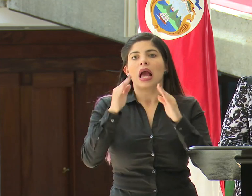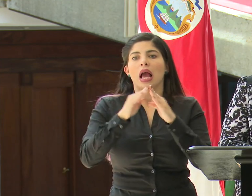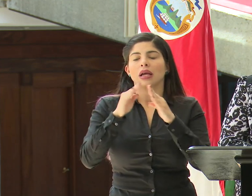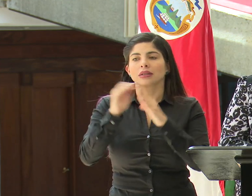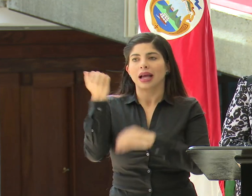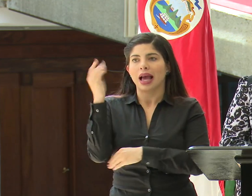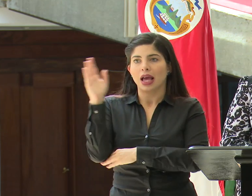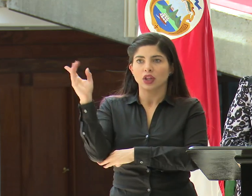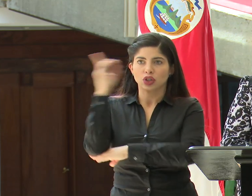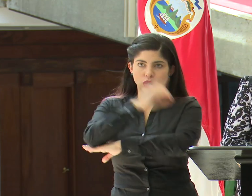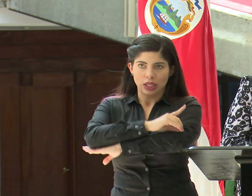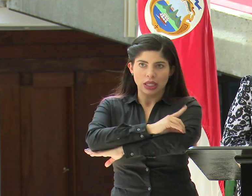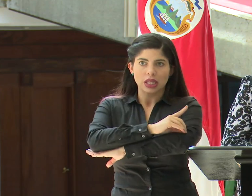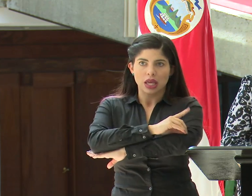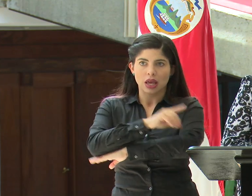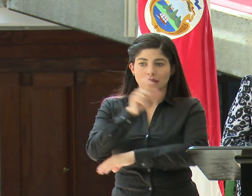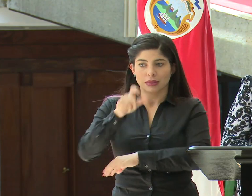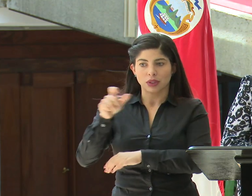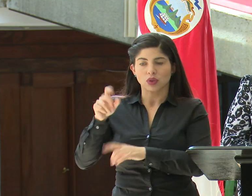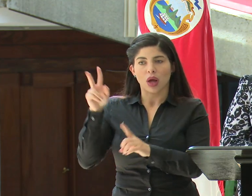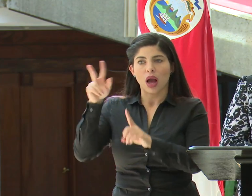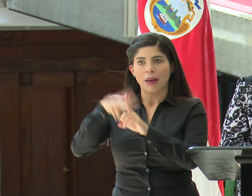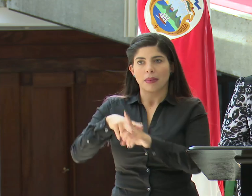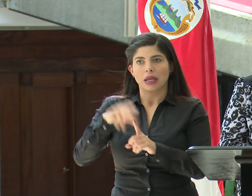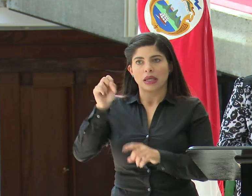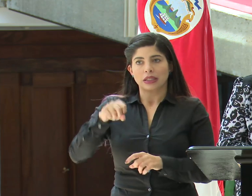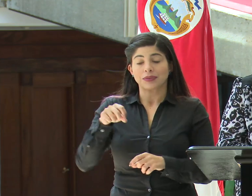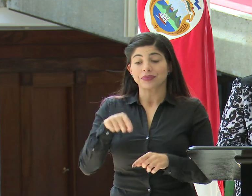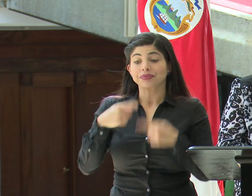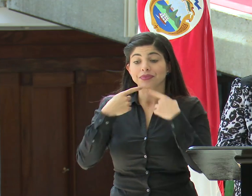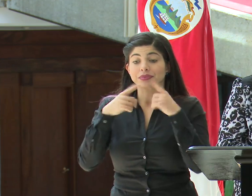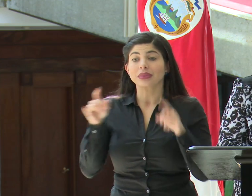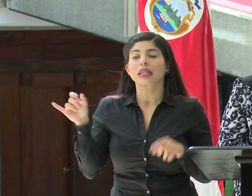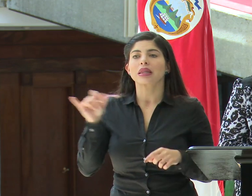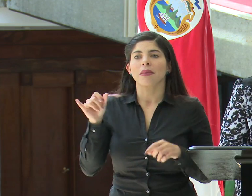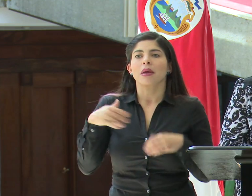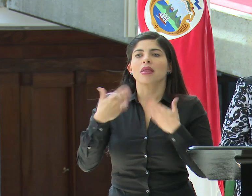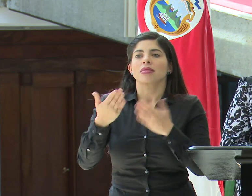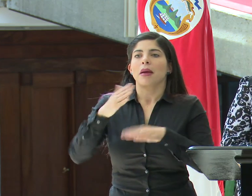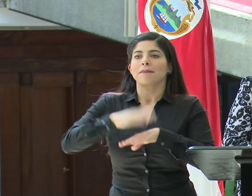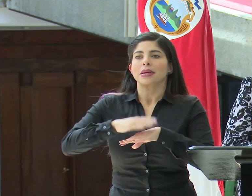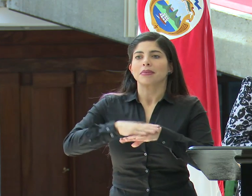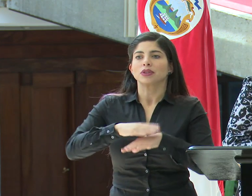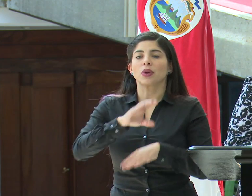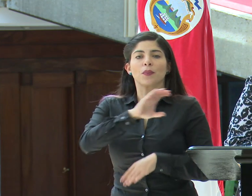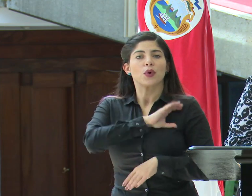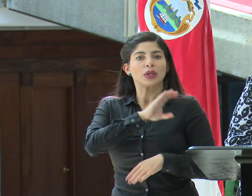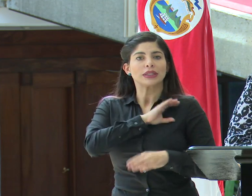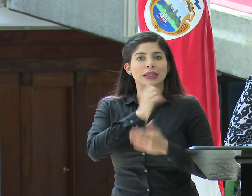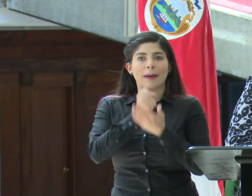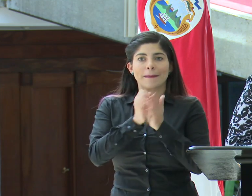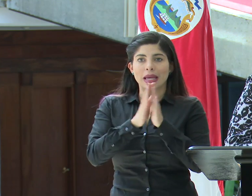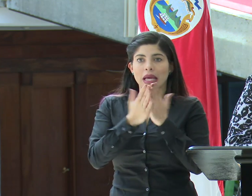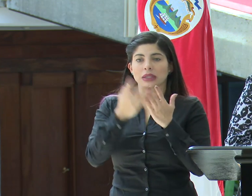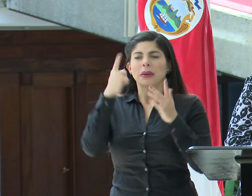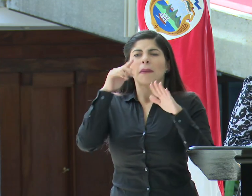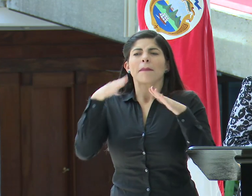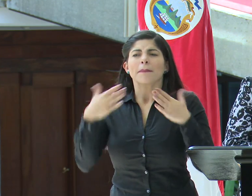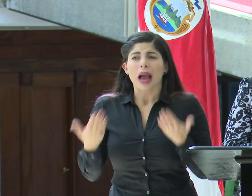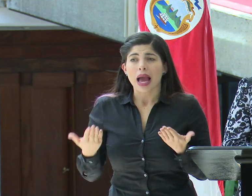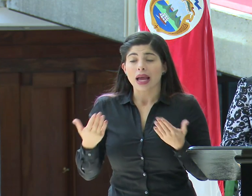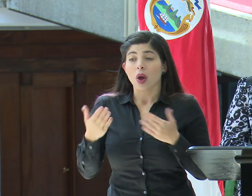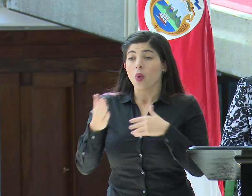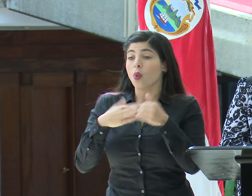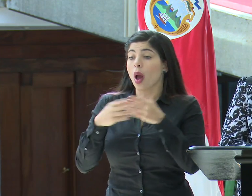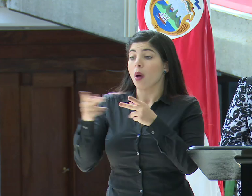días, se les va aplicar a estas personas. Este decreto también faculta a la policía de migración para que en todos